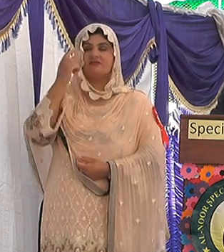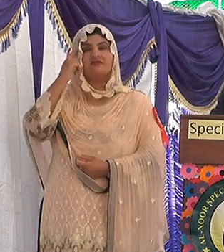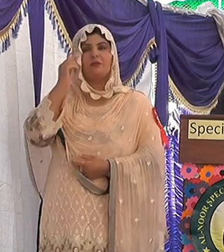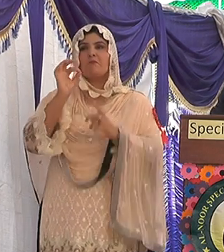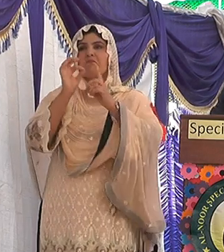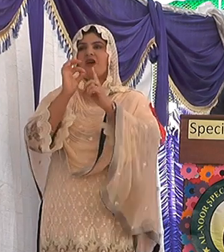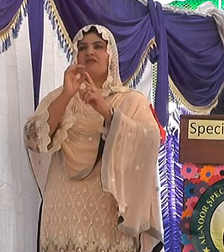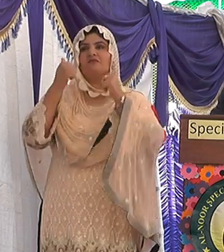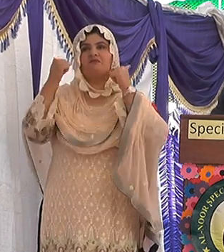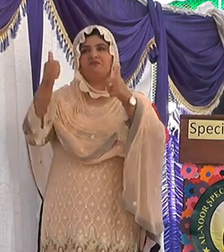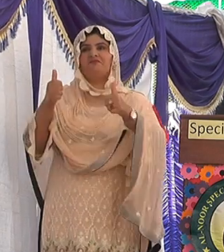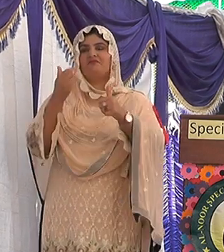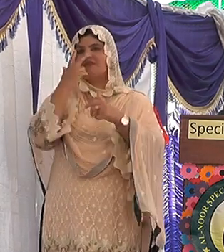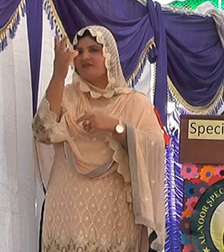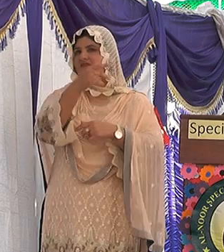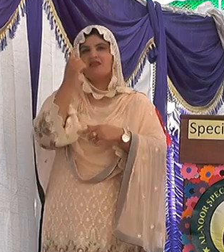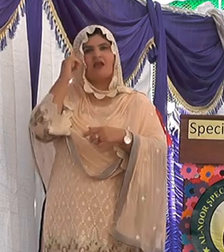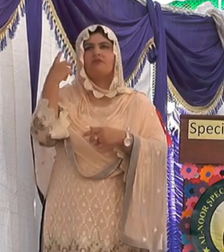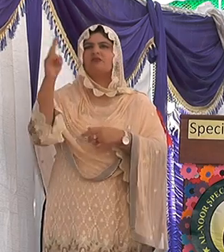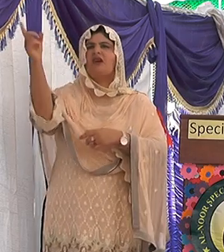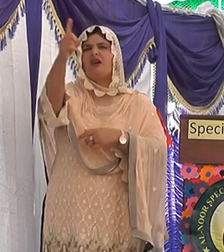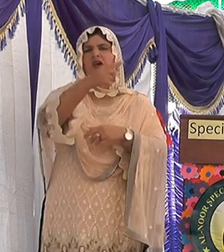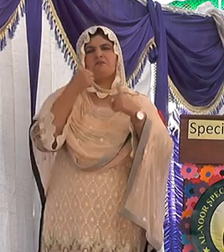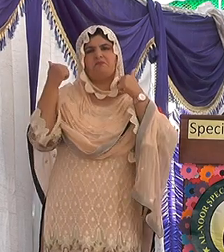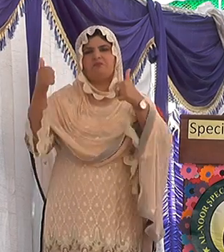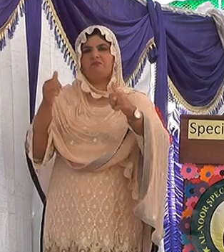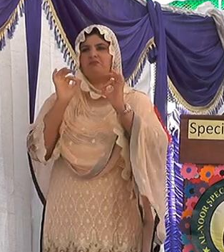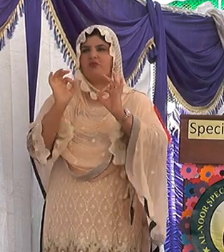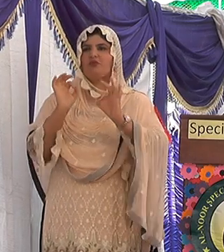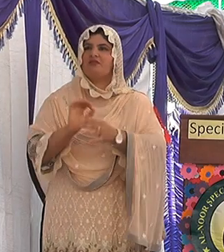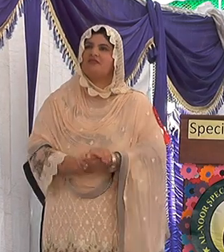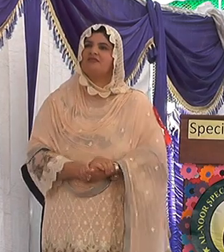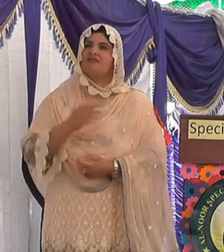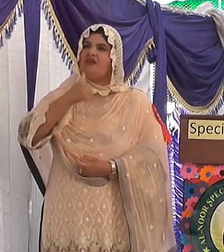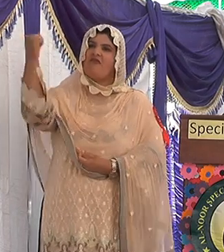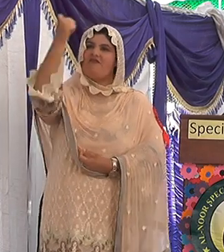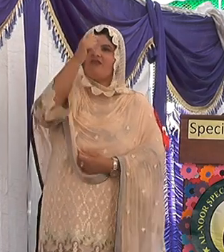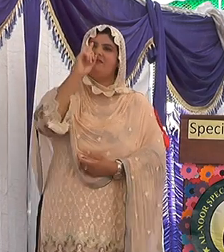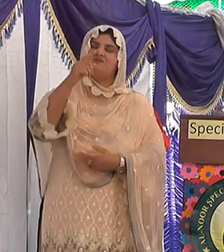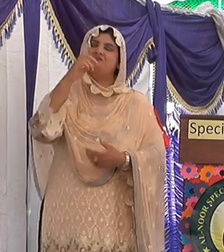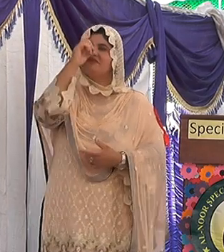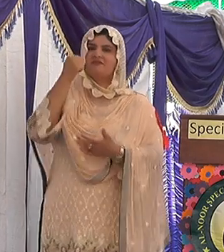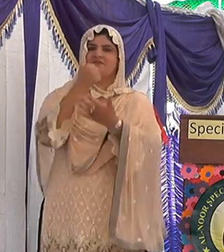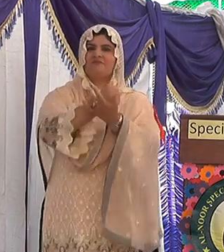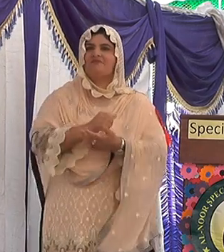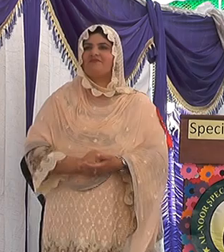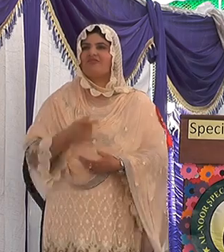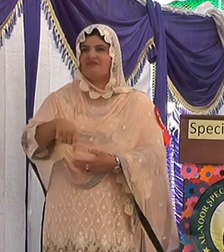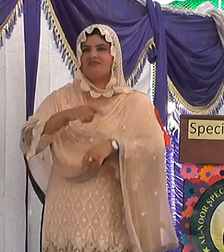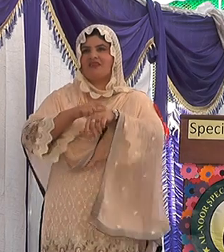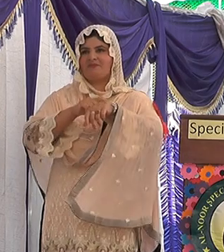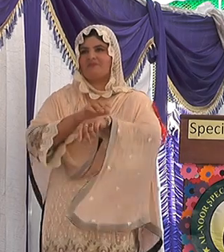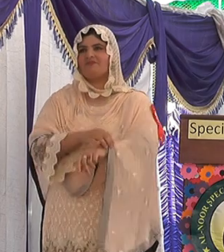پاکستان بہتر پاکستان اقوامی عالم میں بہتر نام کے ساتھ بہت جزب ٹاپ پر کھڑا ہوگا تو آج یہ وقت ہے